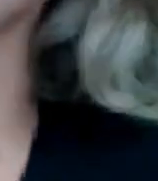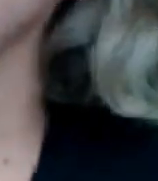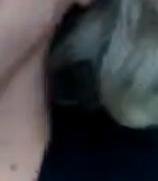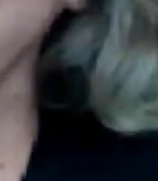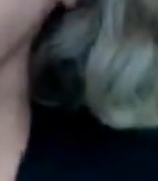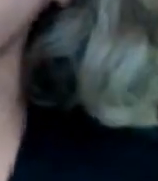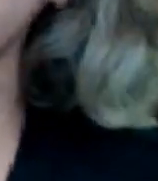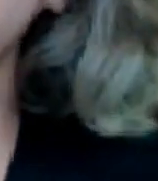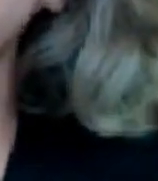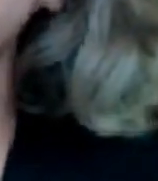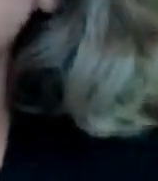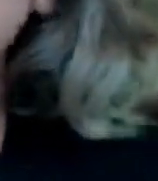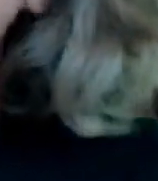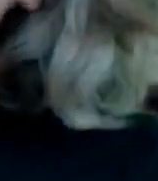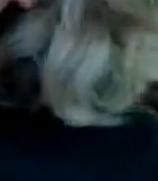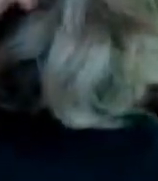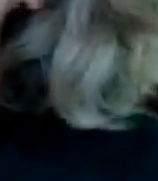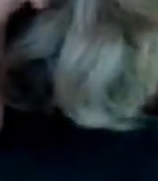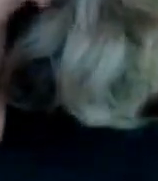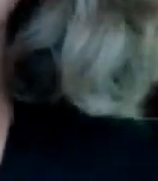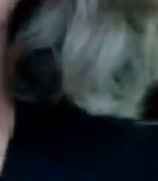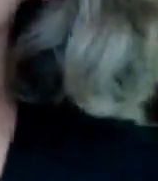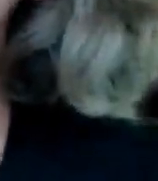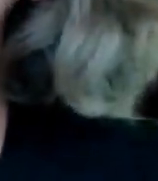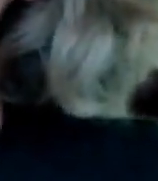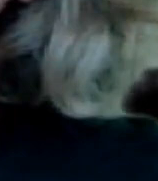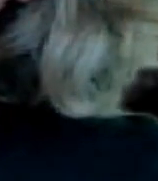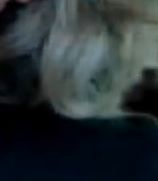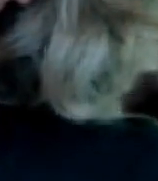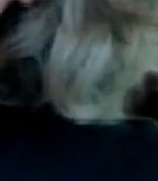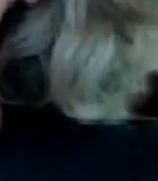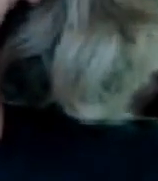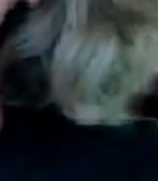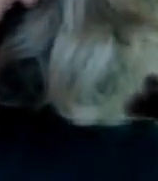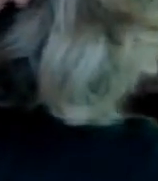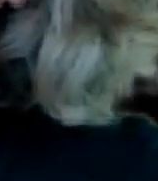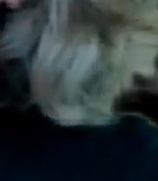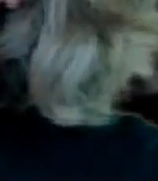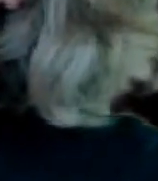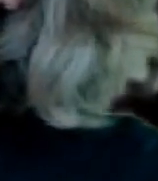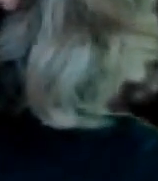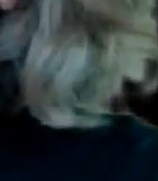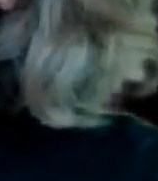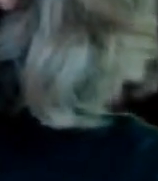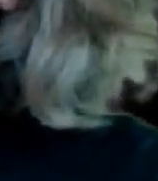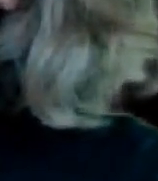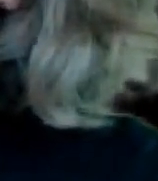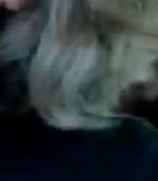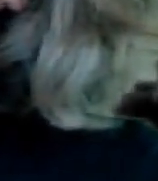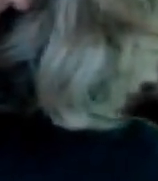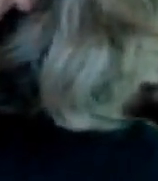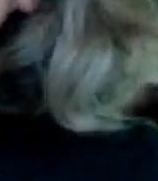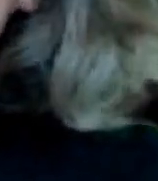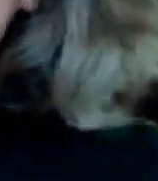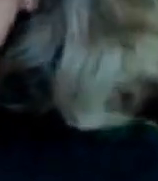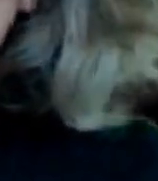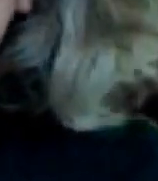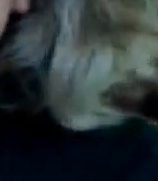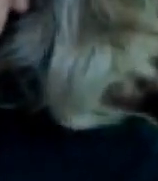tenemos canales alternos De esa manera Yo También siento que Que Están